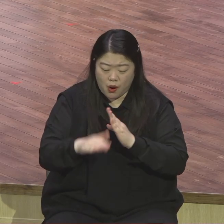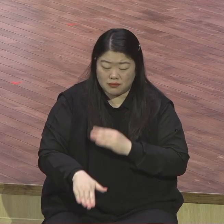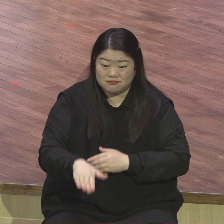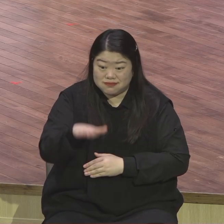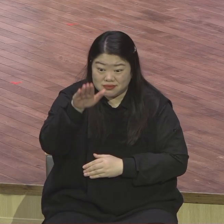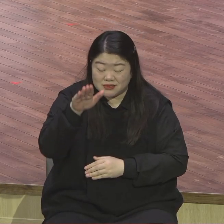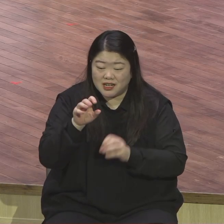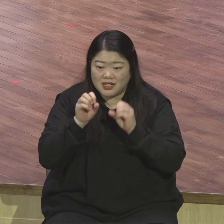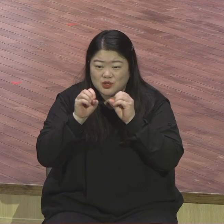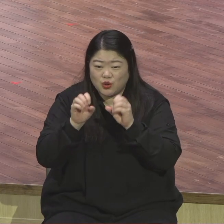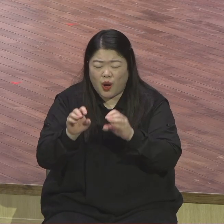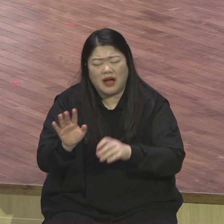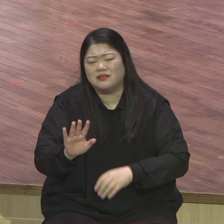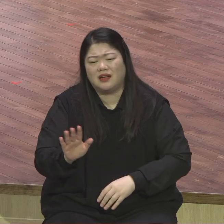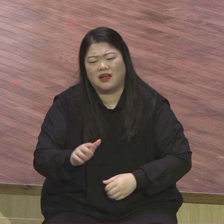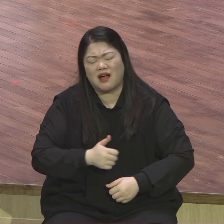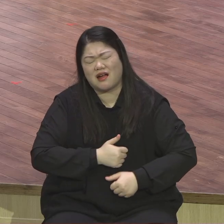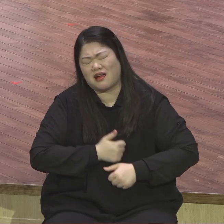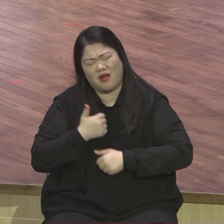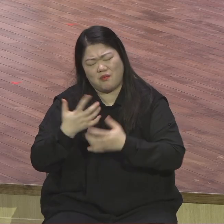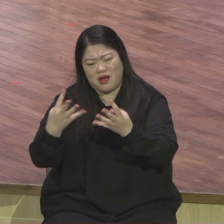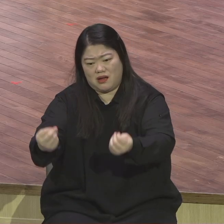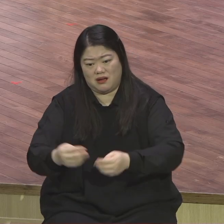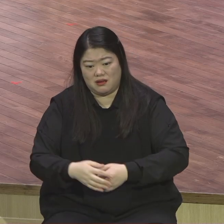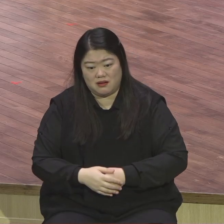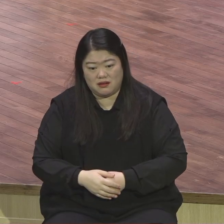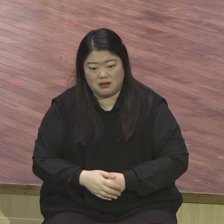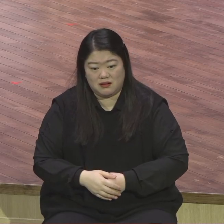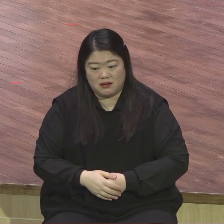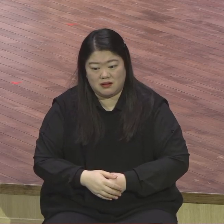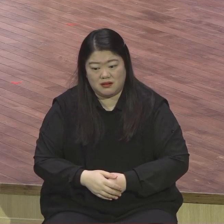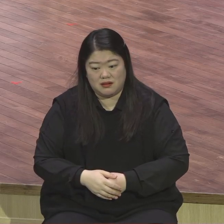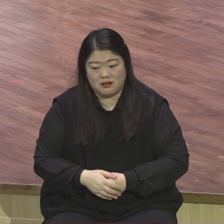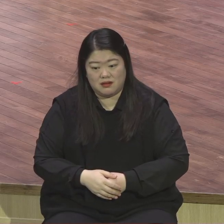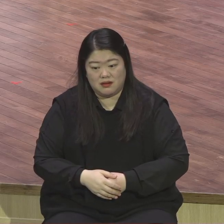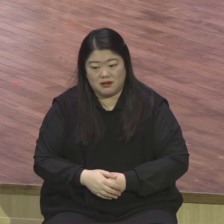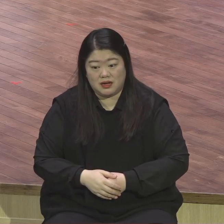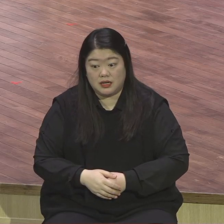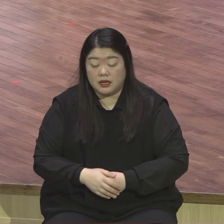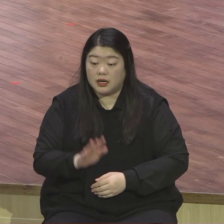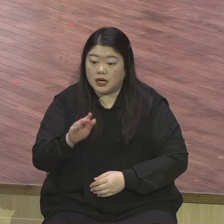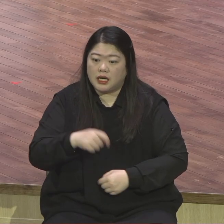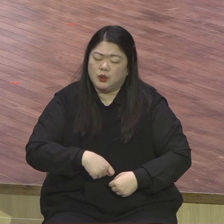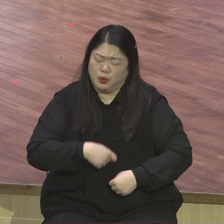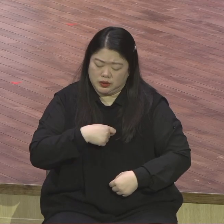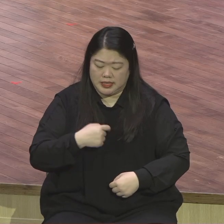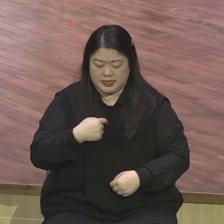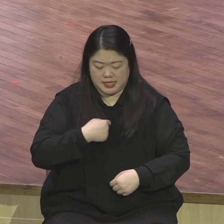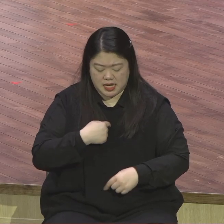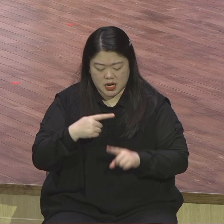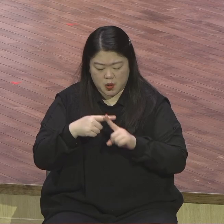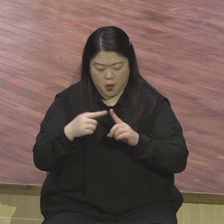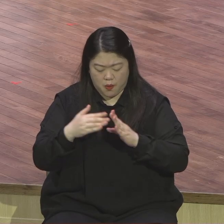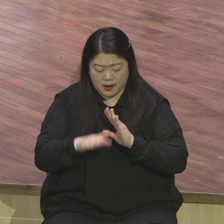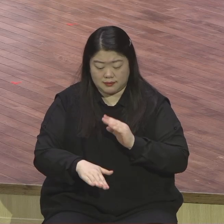질병과 어려움은 떠나지 않았습니다 불신자보다 못한 삶을 살았습니다 어느 날 어쩔 수 없이